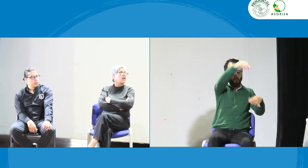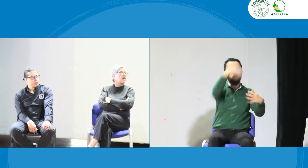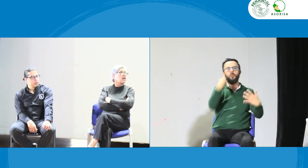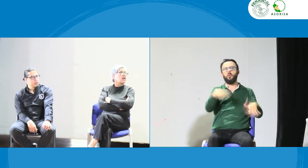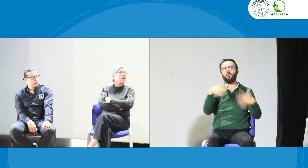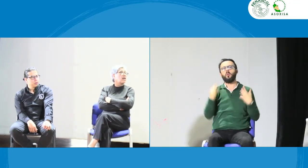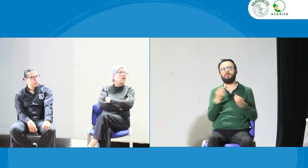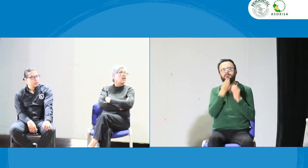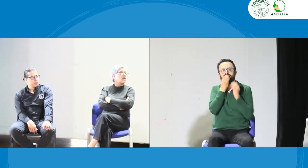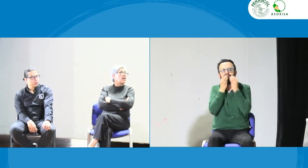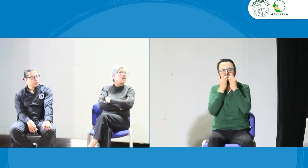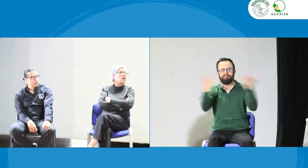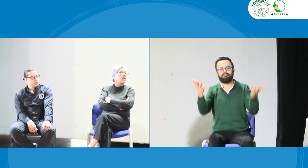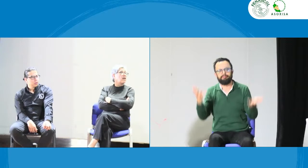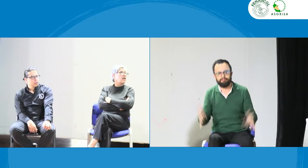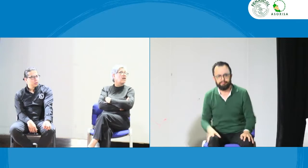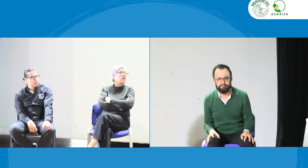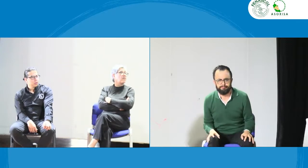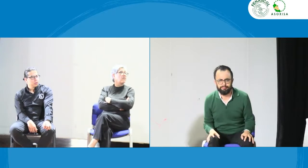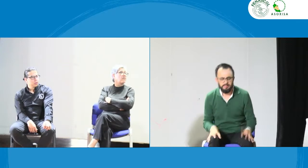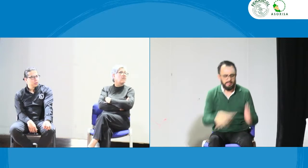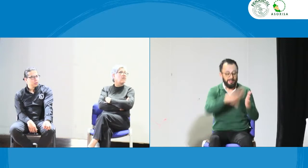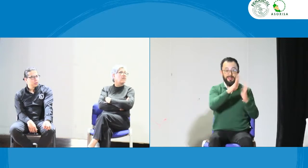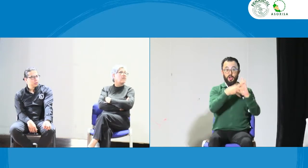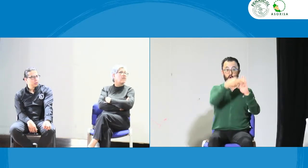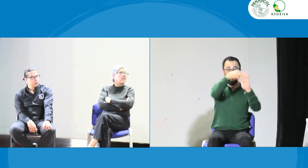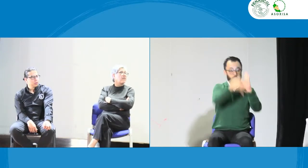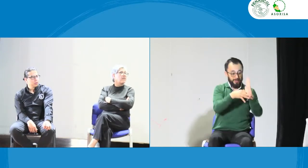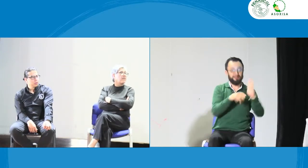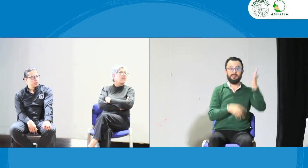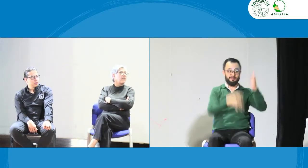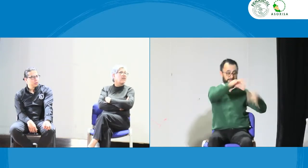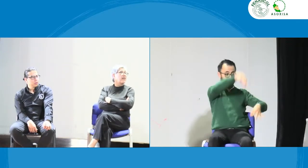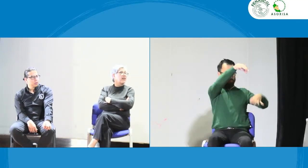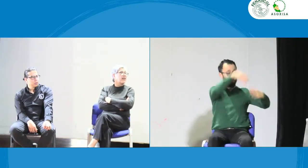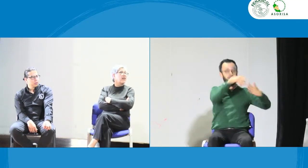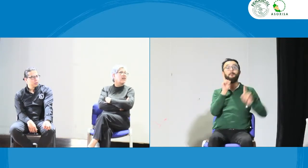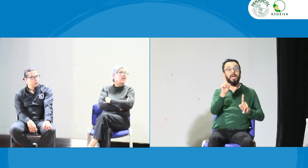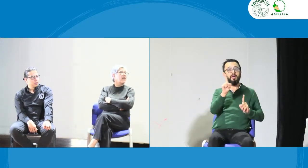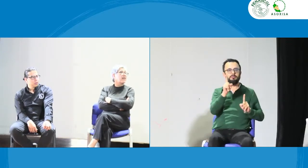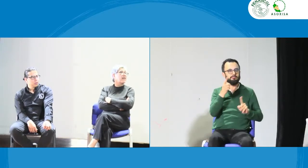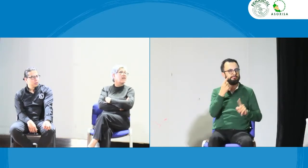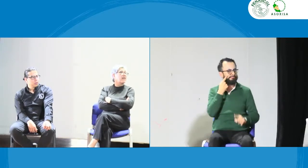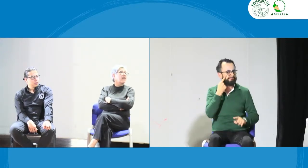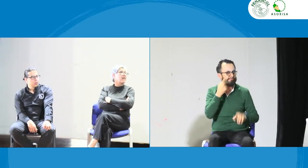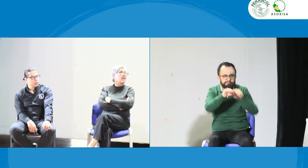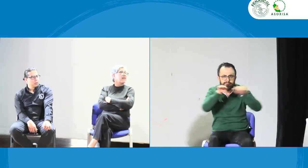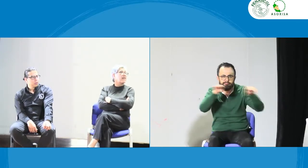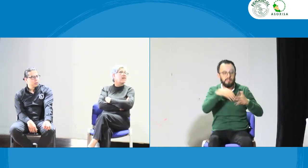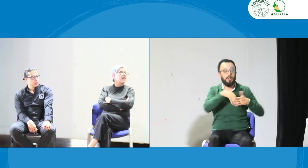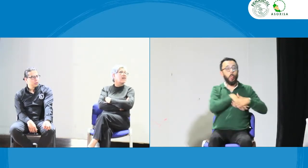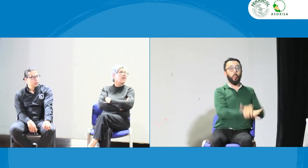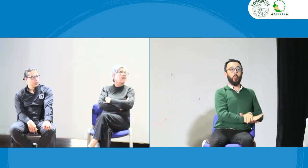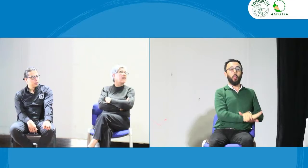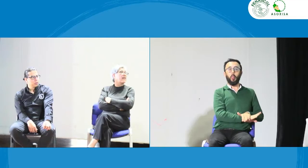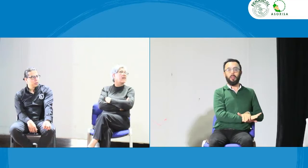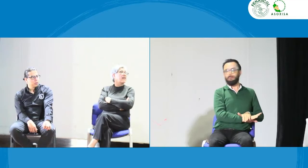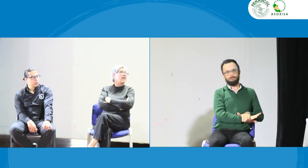documento supremamente importante y maravilloso para la comunidad. Porque la verdad es que nosotros nos damos cuenta que